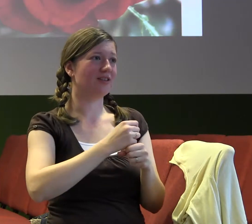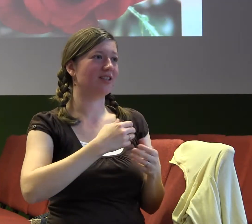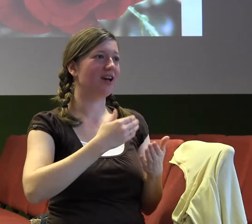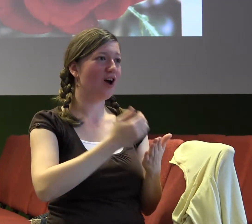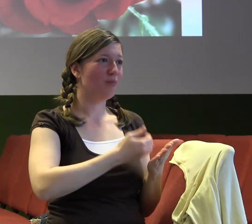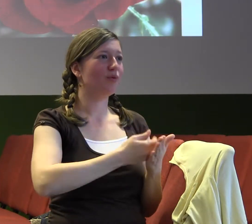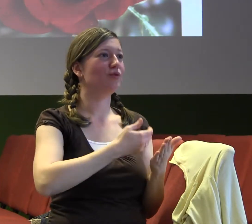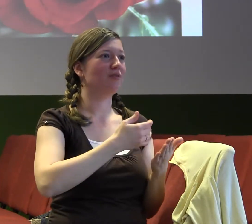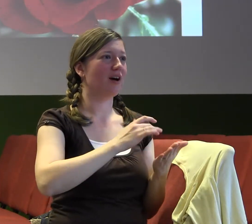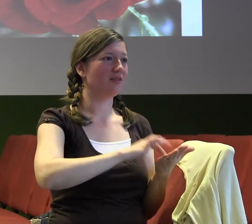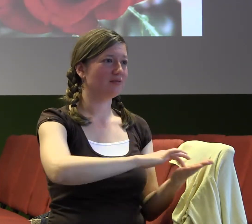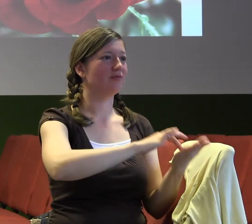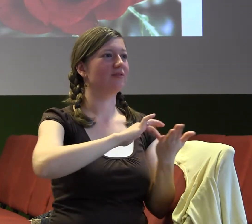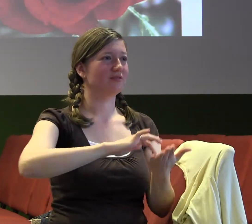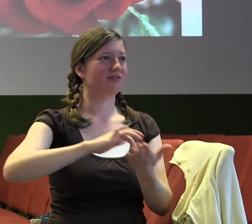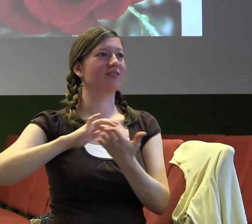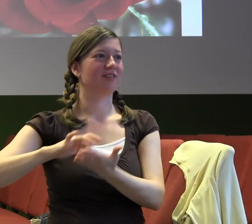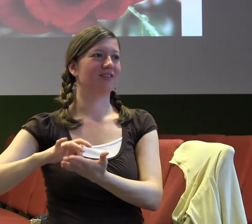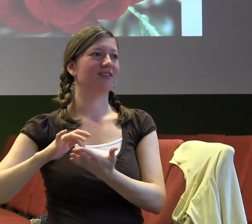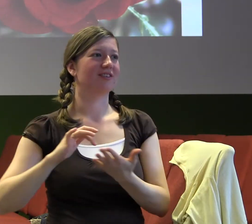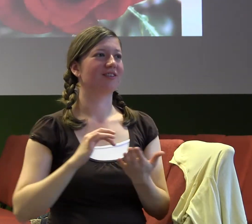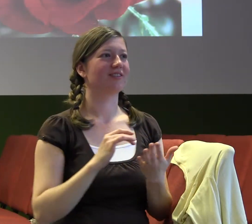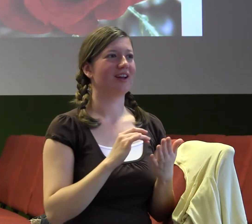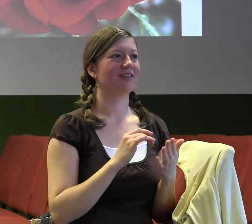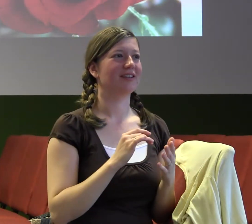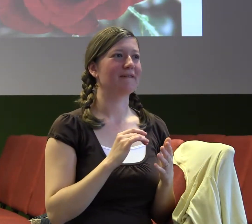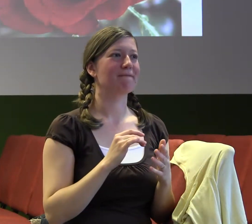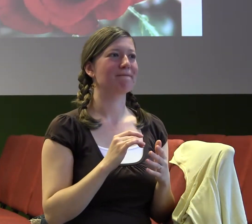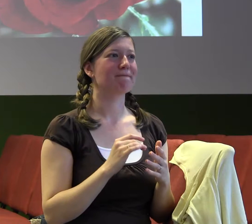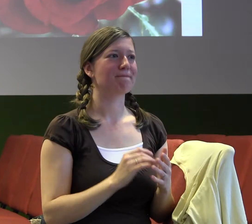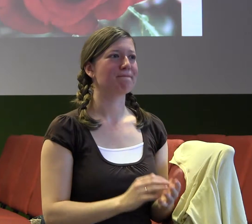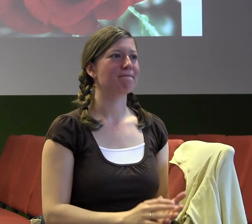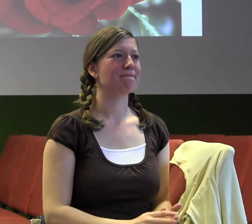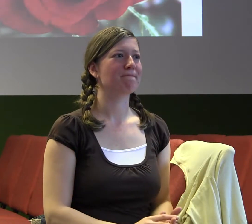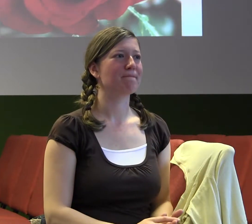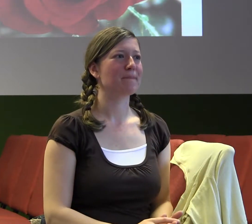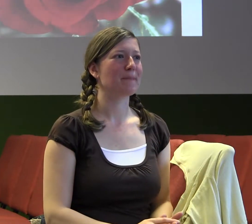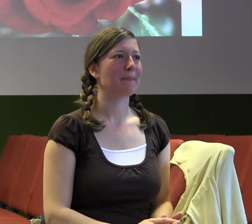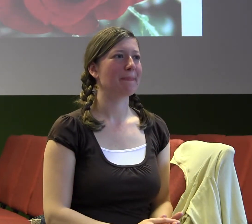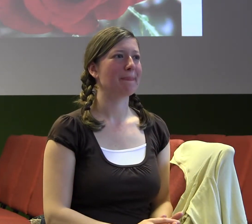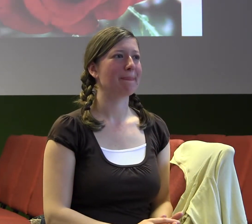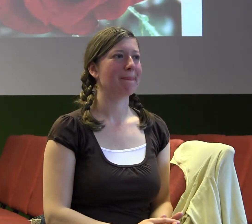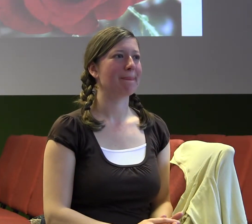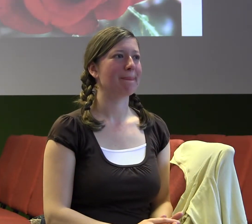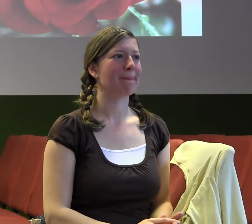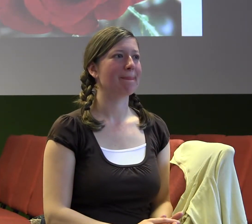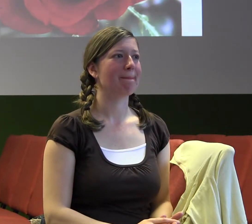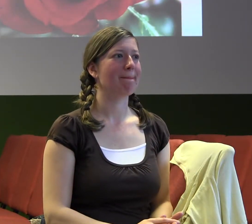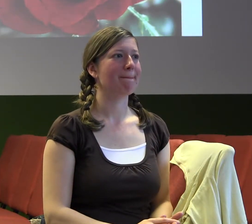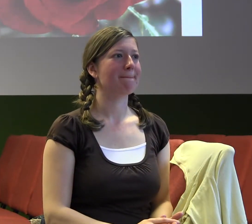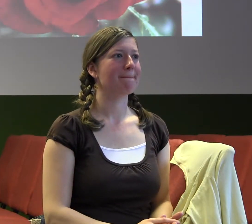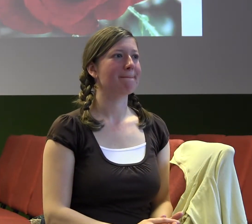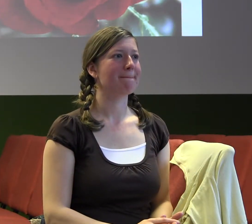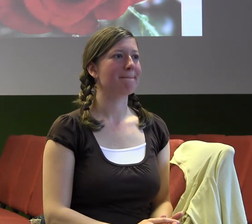Další skvělá a důležitá věc je, že můžeme v práci s lidma okolo nás, nebo ve škole s lidma okolo nás, mluvit o Bohu.